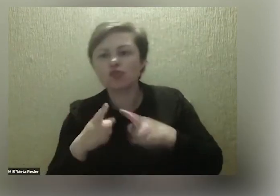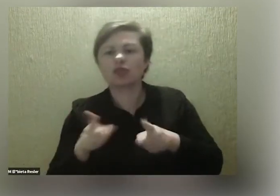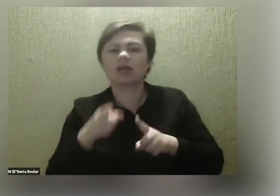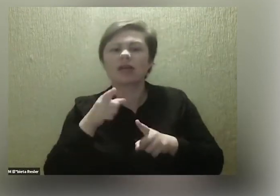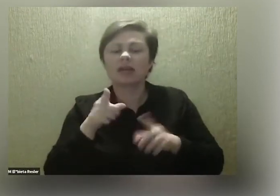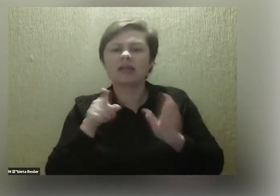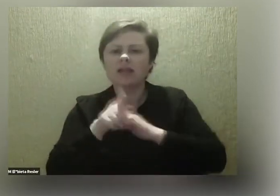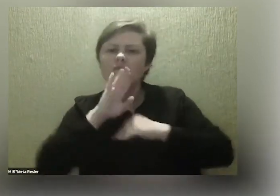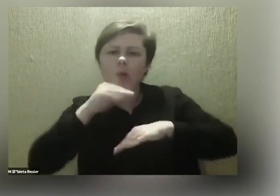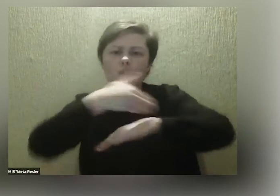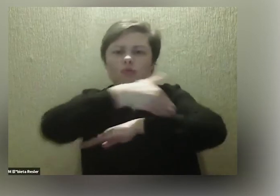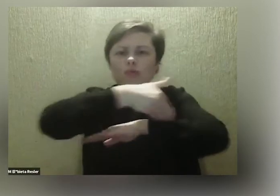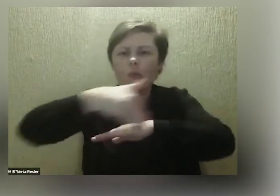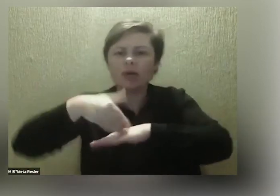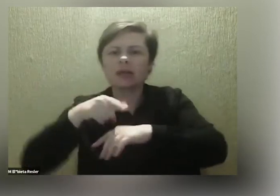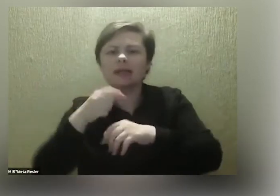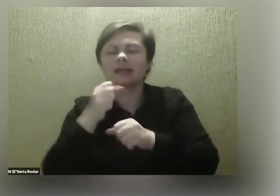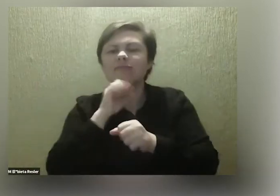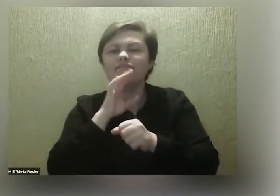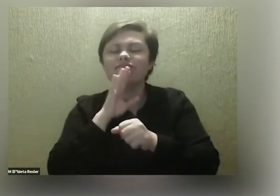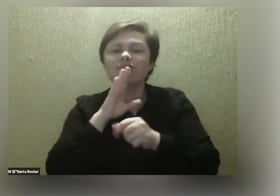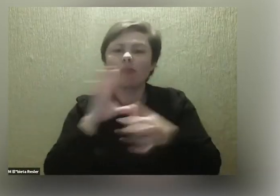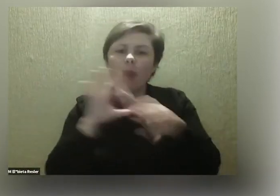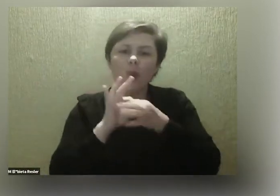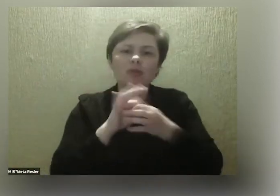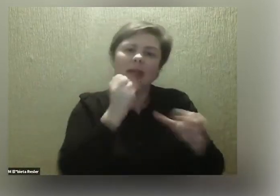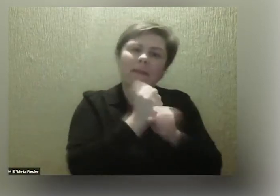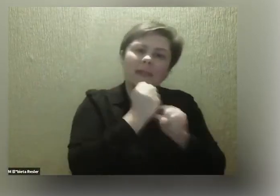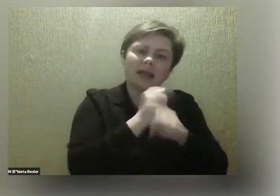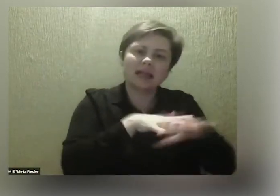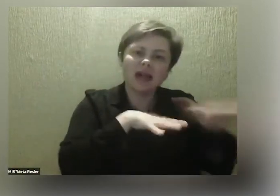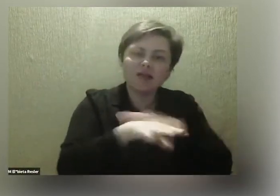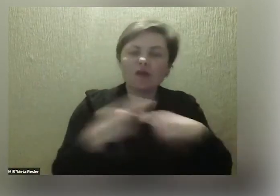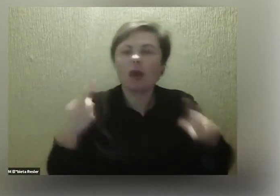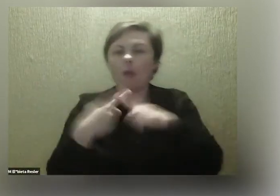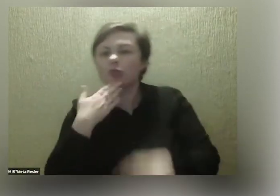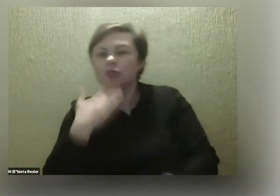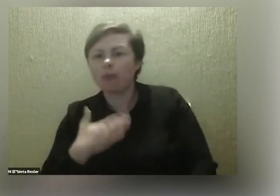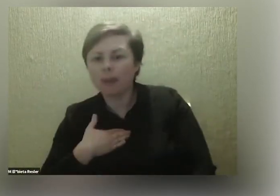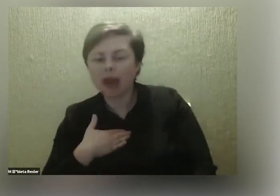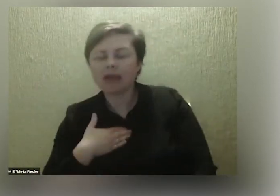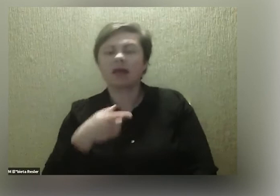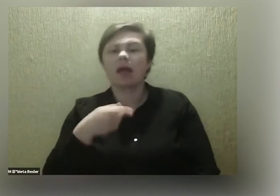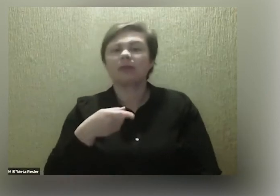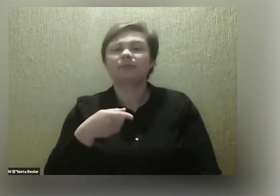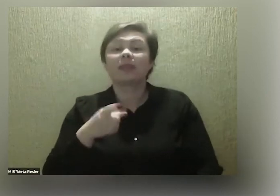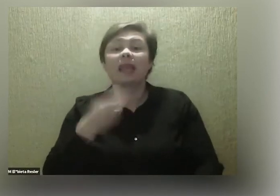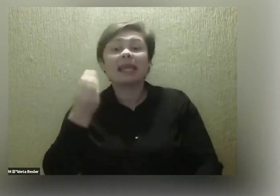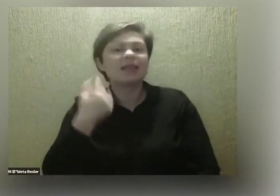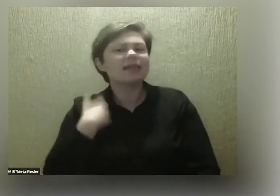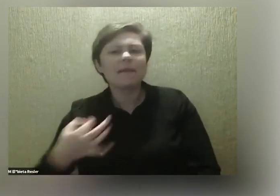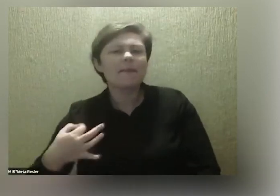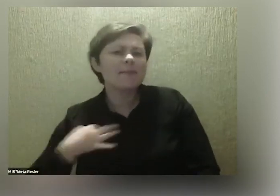też na pograniczu pracy zawodowej i pasji, tak. Ale zanim co, jeszcze chciałabym prywatnie z